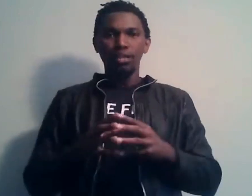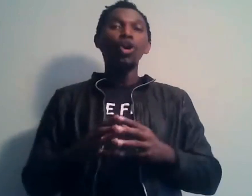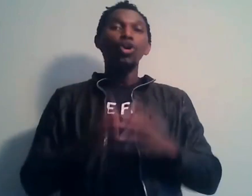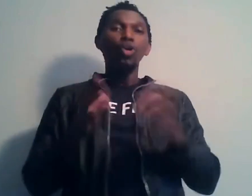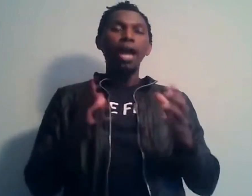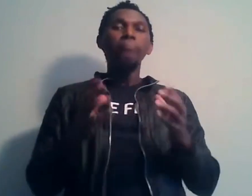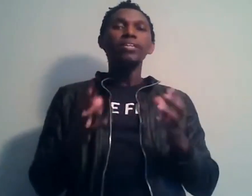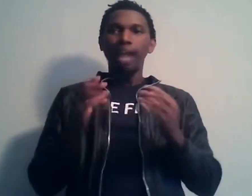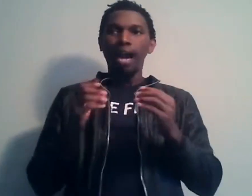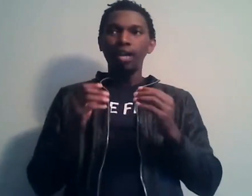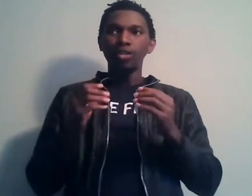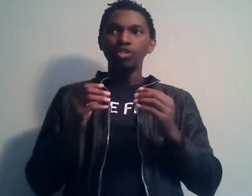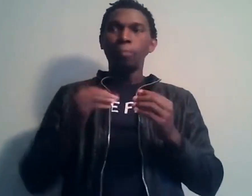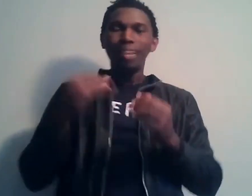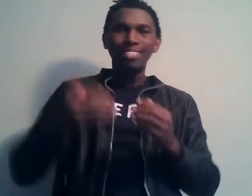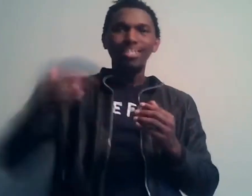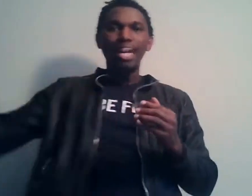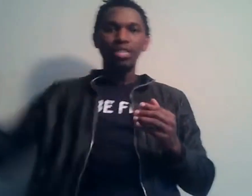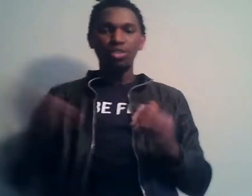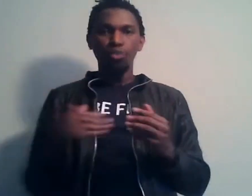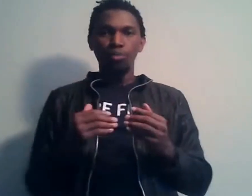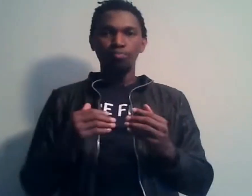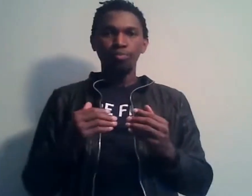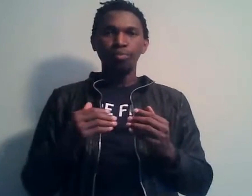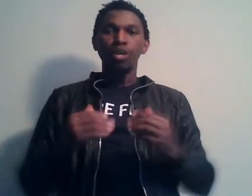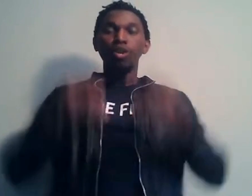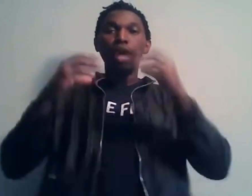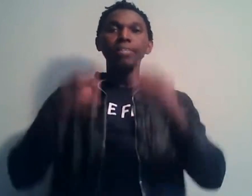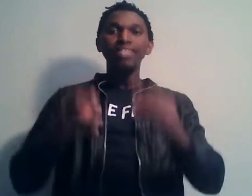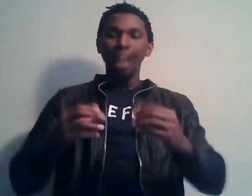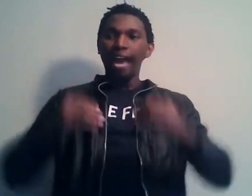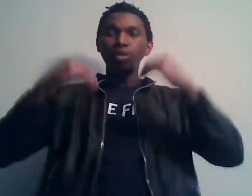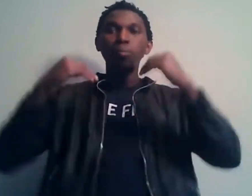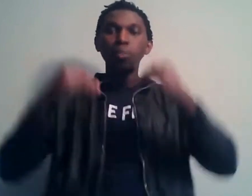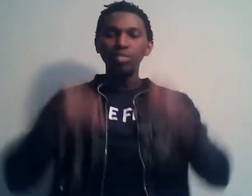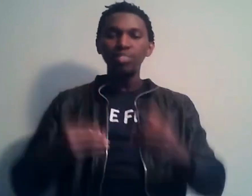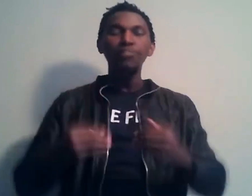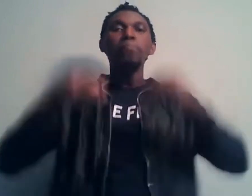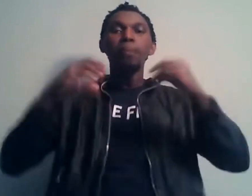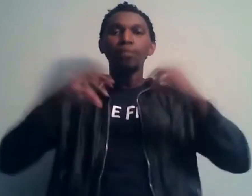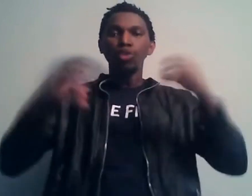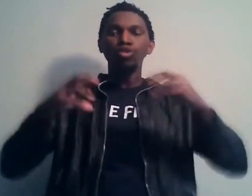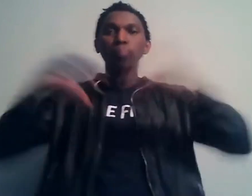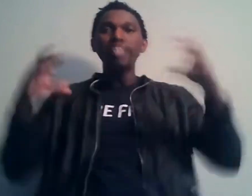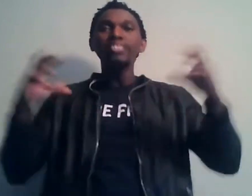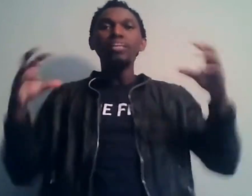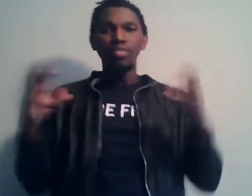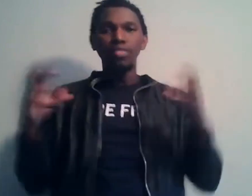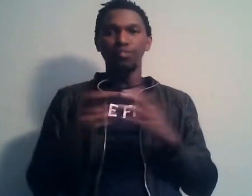leur amener à passer à l'action, leur amener à être motivés même lorsque le pays démotive,